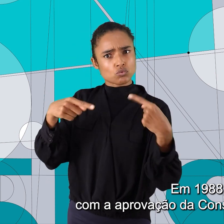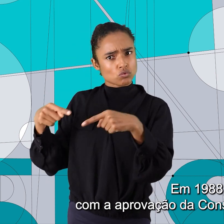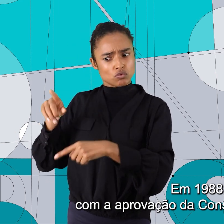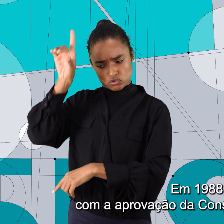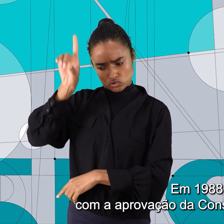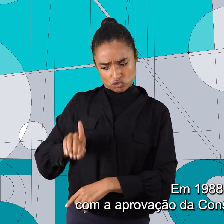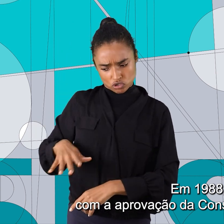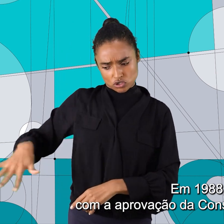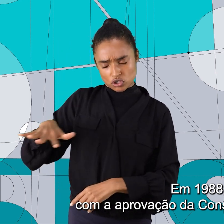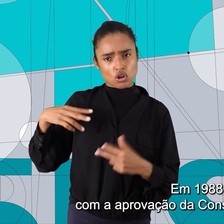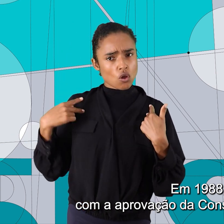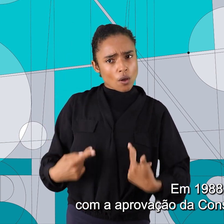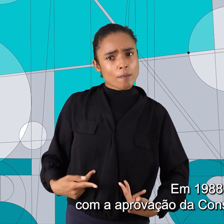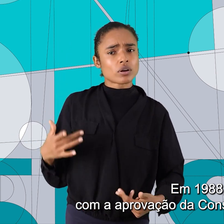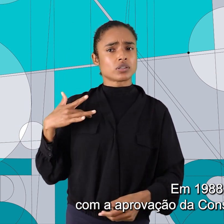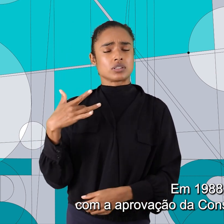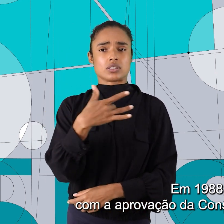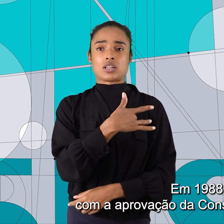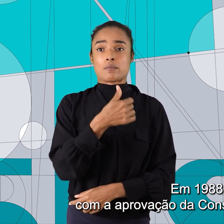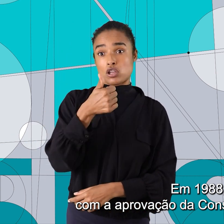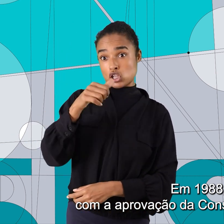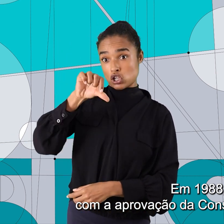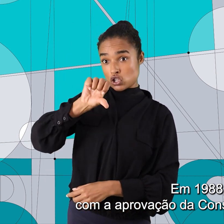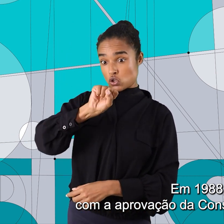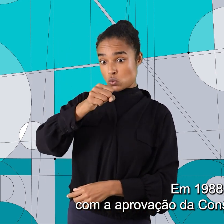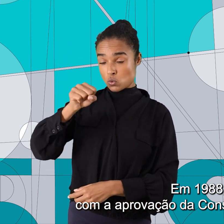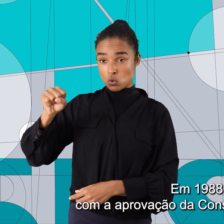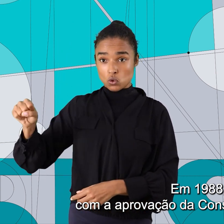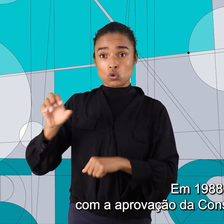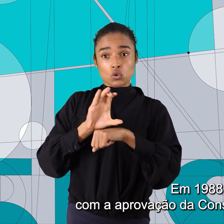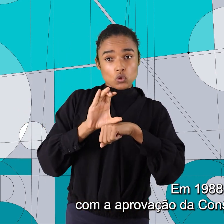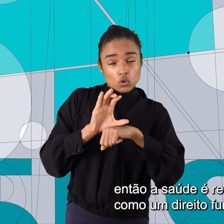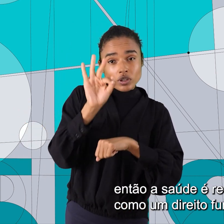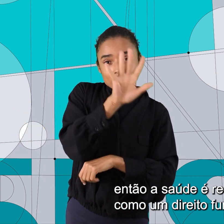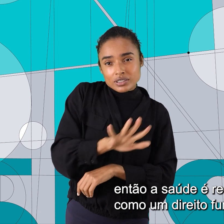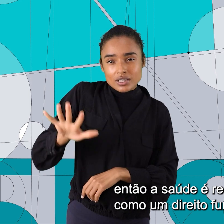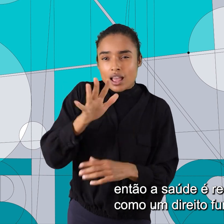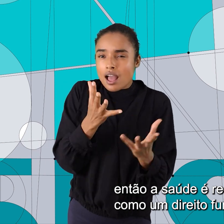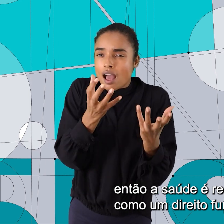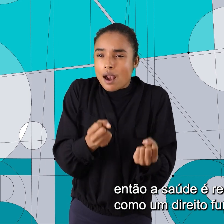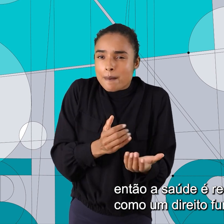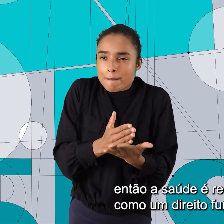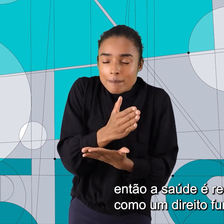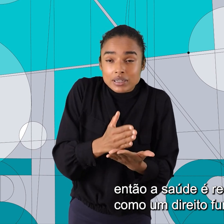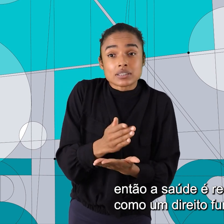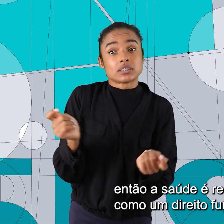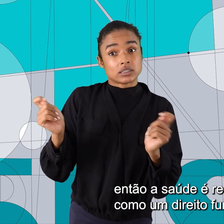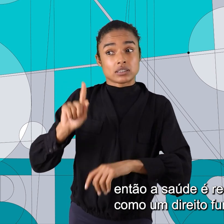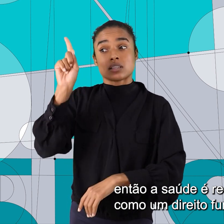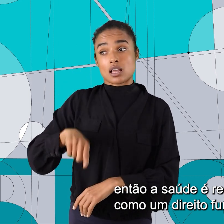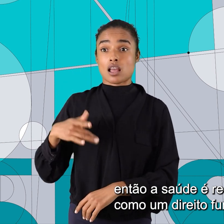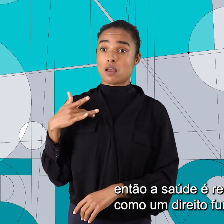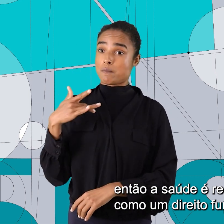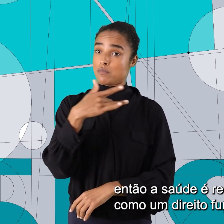Em 88, com a aprovação da Constituição Federal, então a saúde é